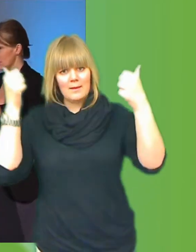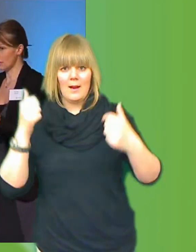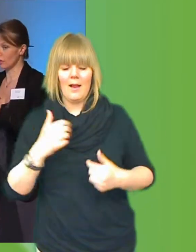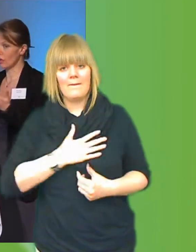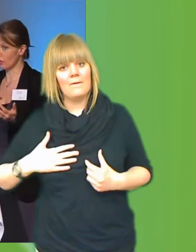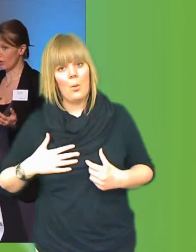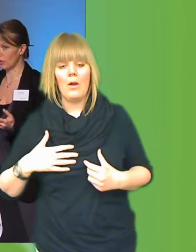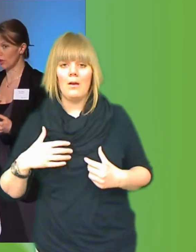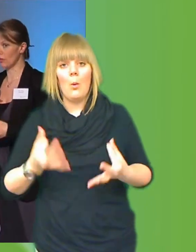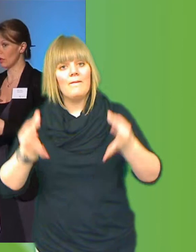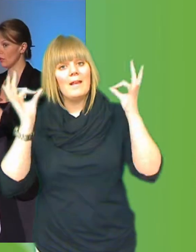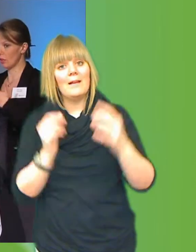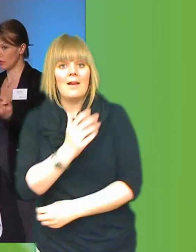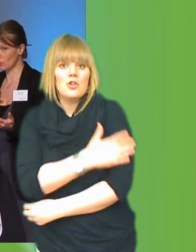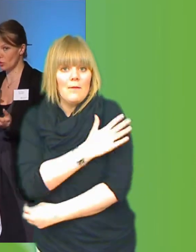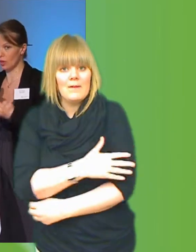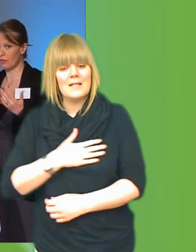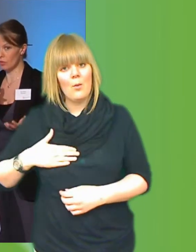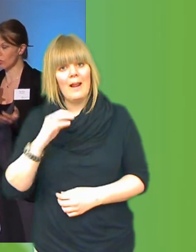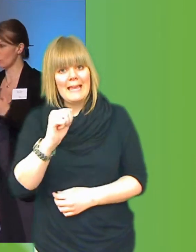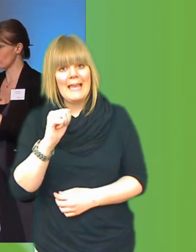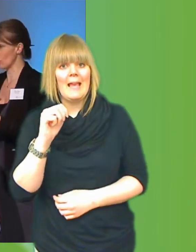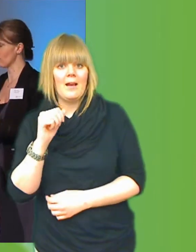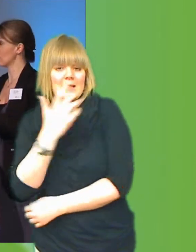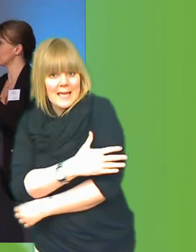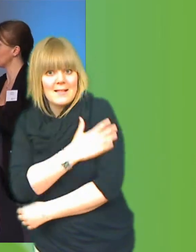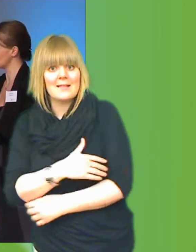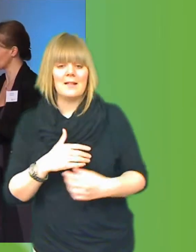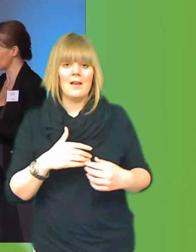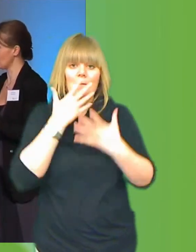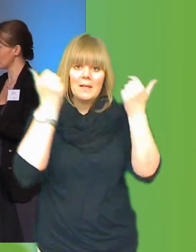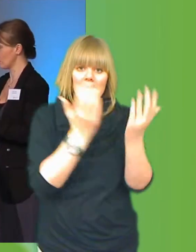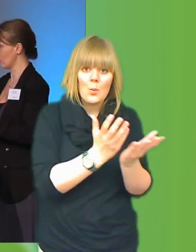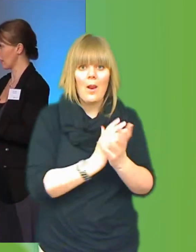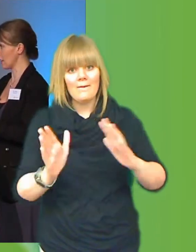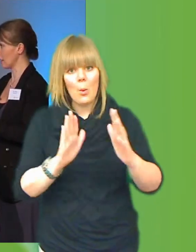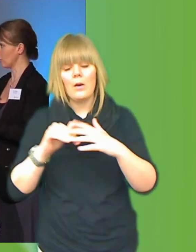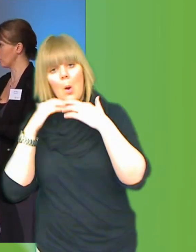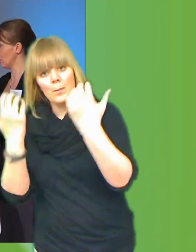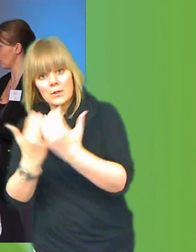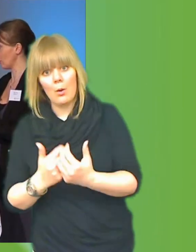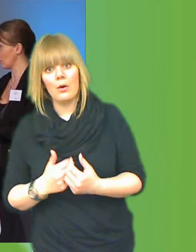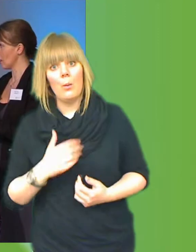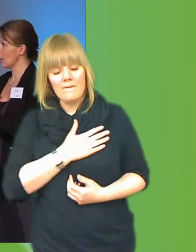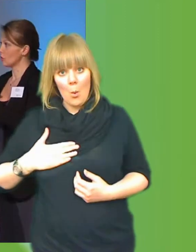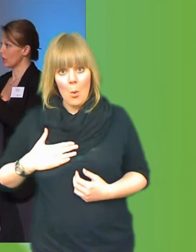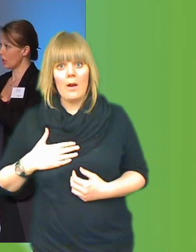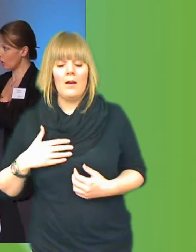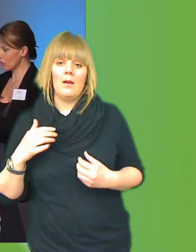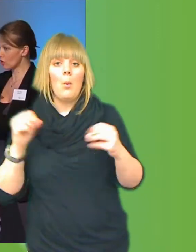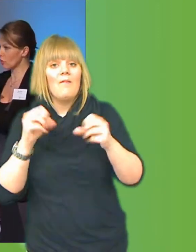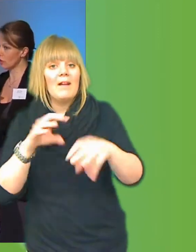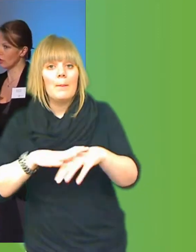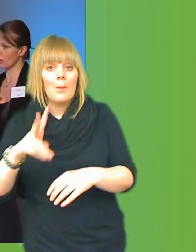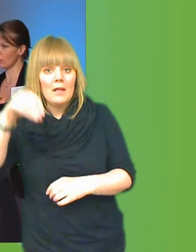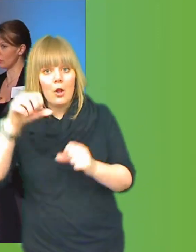servicen, alltså e-förvaltning. För att förbättra skola, vård, omsorg. För att minska vår påverkan på miljön. Så det